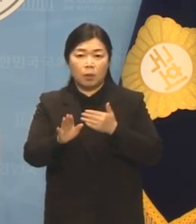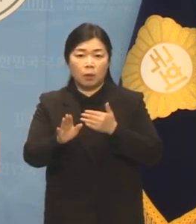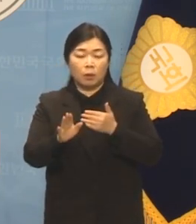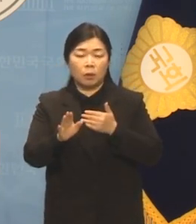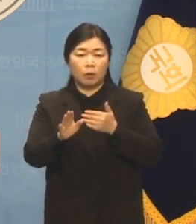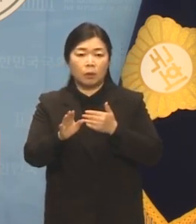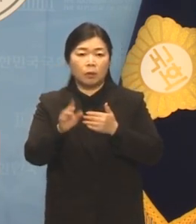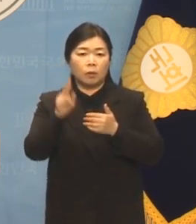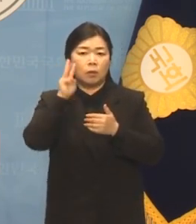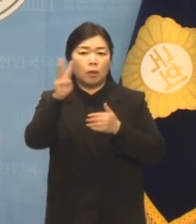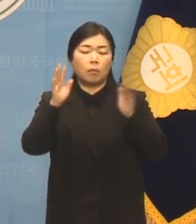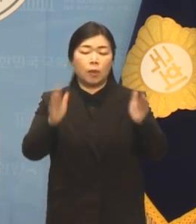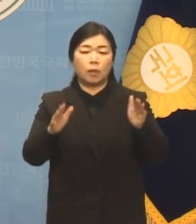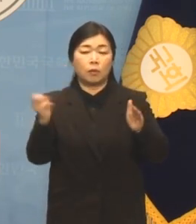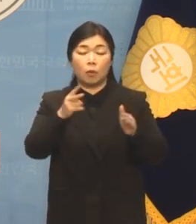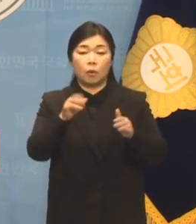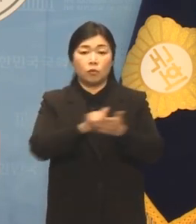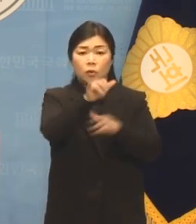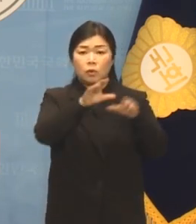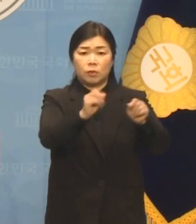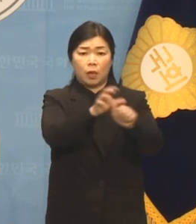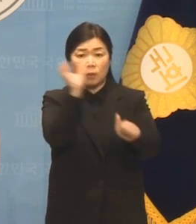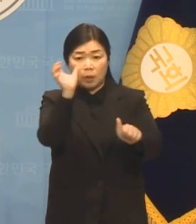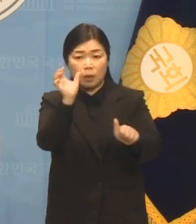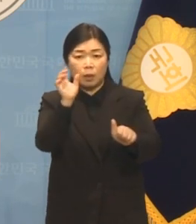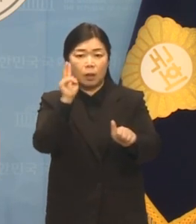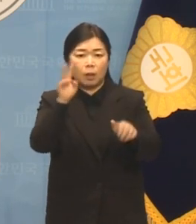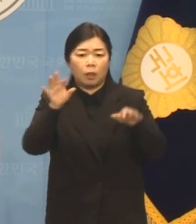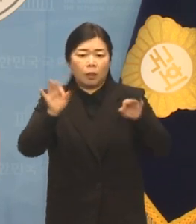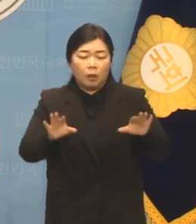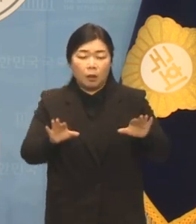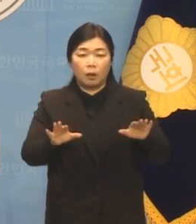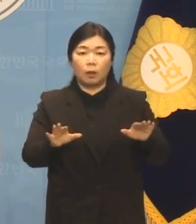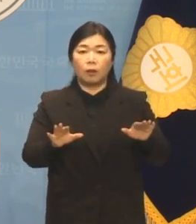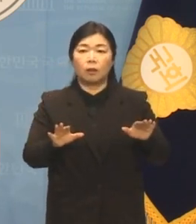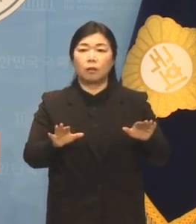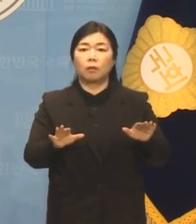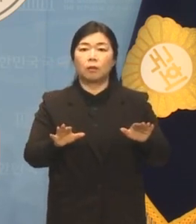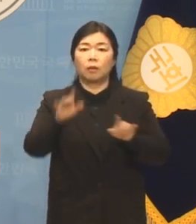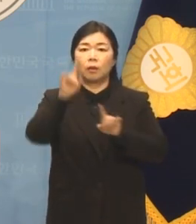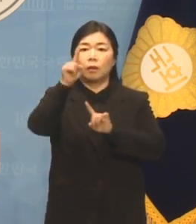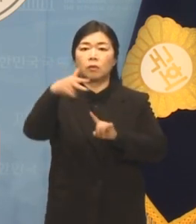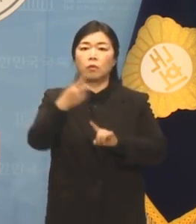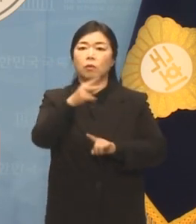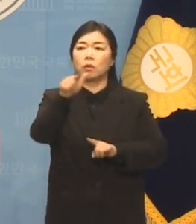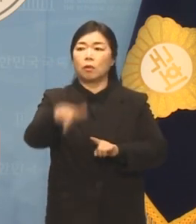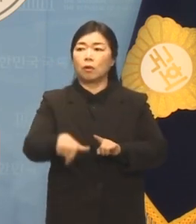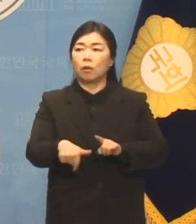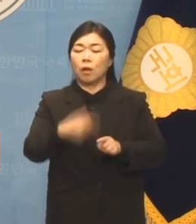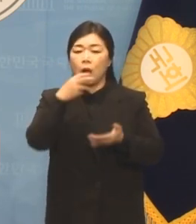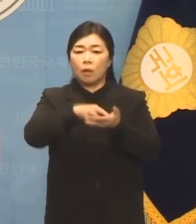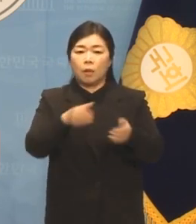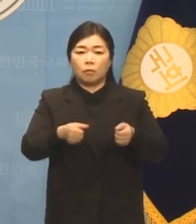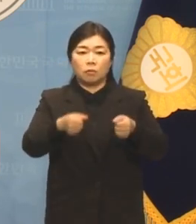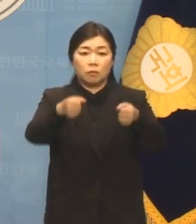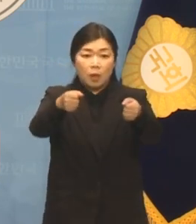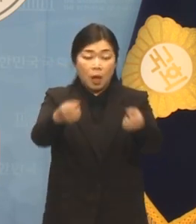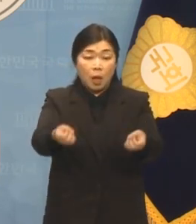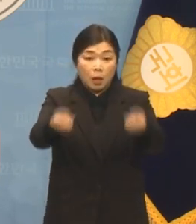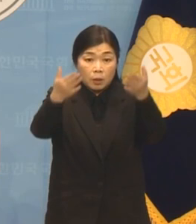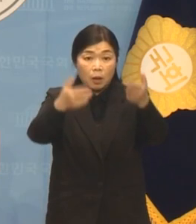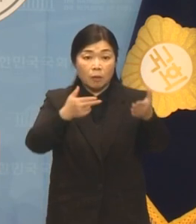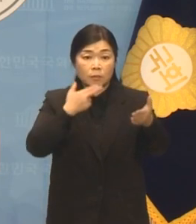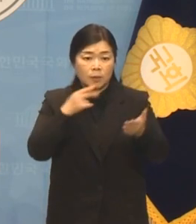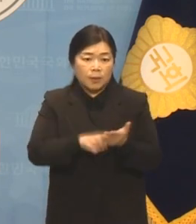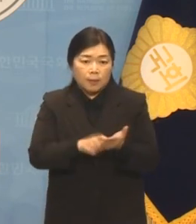만입니다. 이종섭 전 장관은 대통령 신임장 수여 등 공식 절차도 생략한 채 급히 출국한